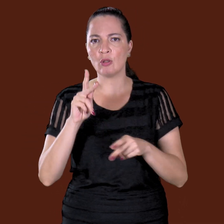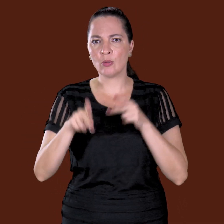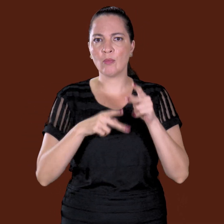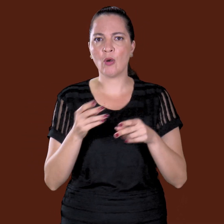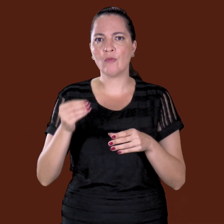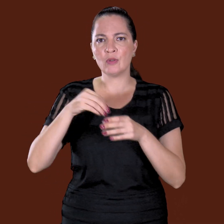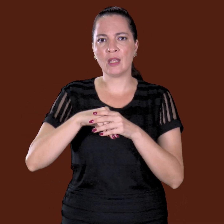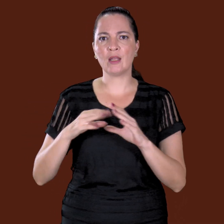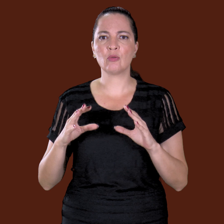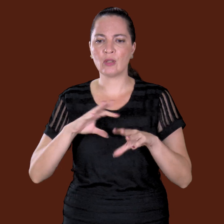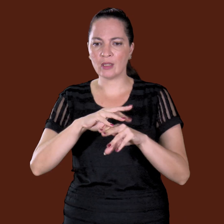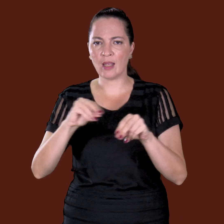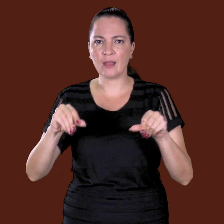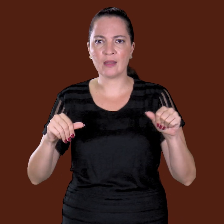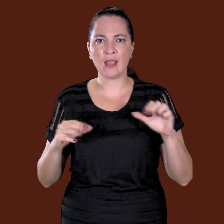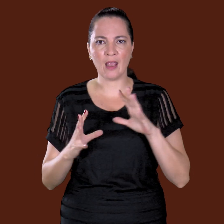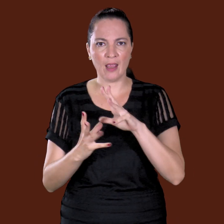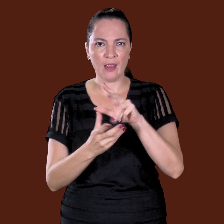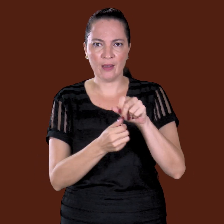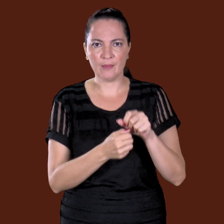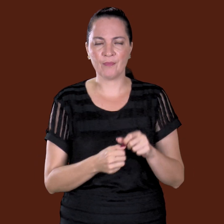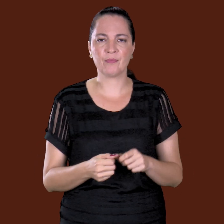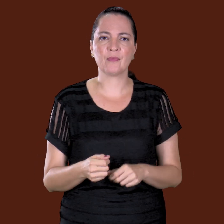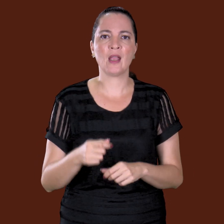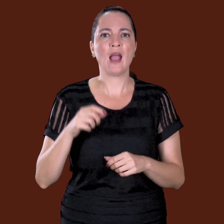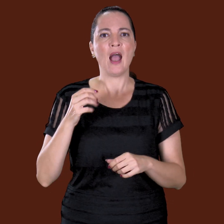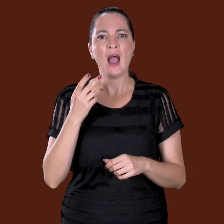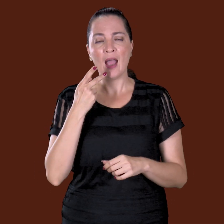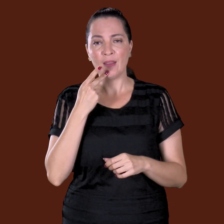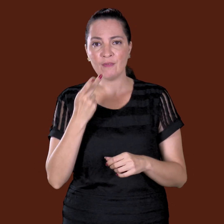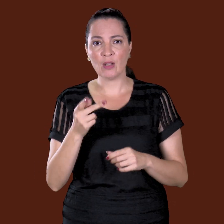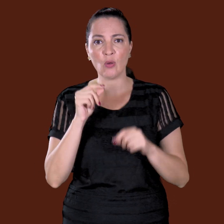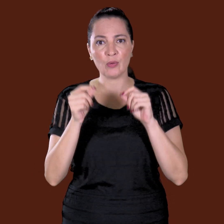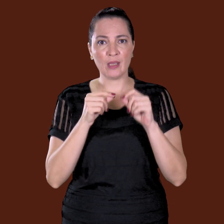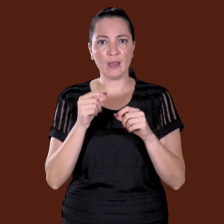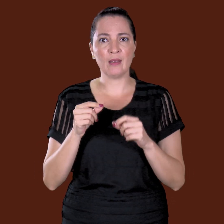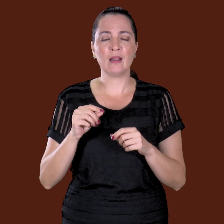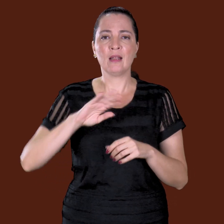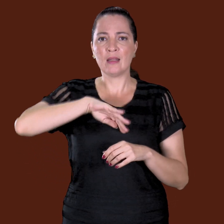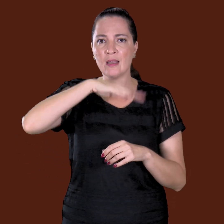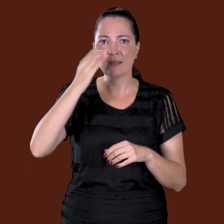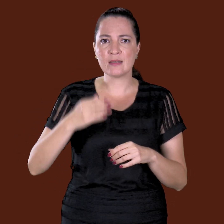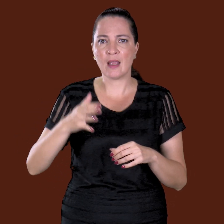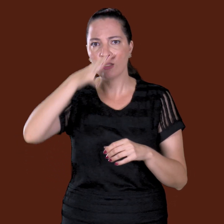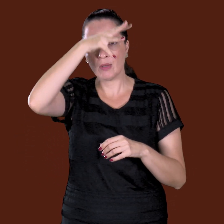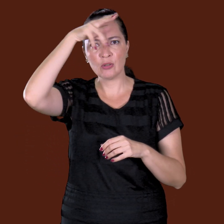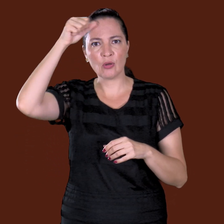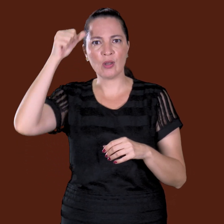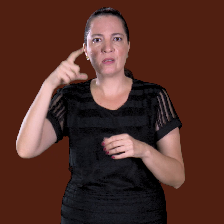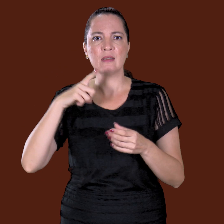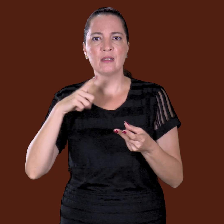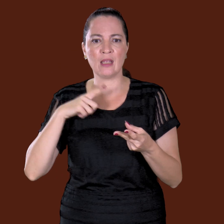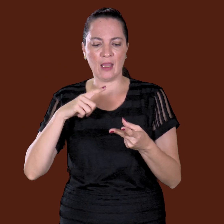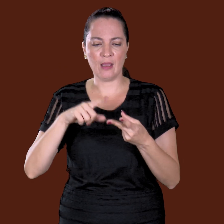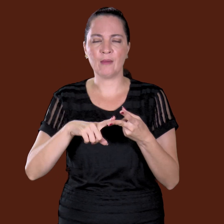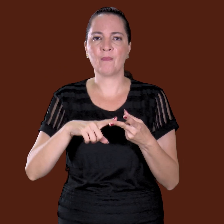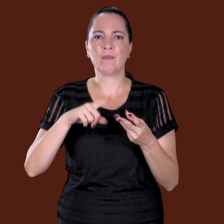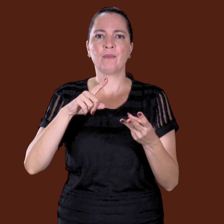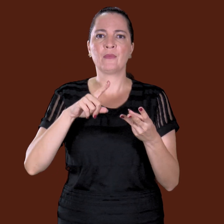não volto mais aqui. Aí o que que deduziu? Na Serra do Roncador tem um portal, lá em São Miguel tem outro portal, lá nesse sítio